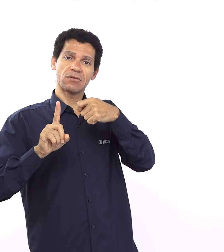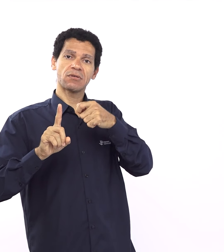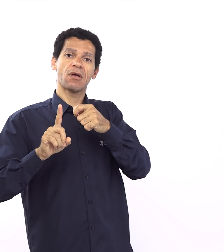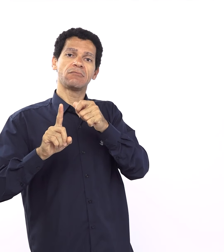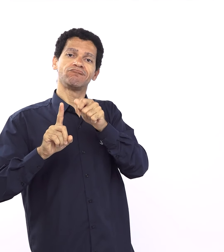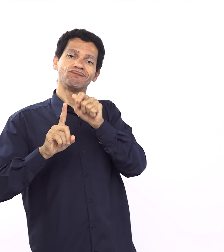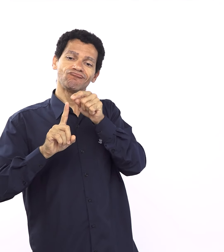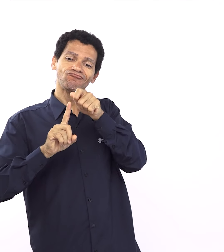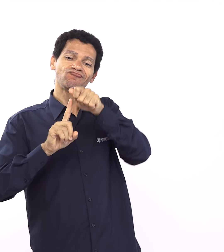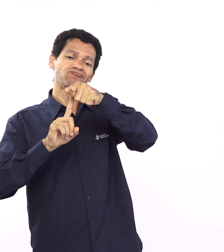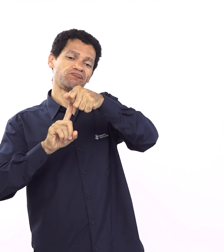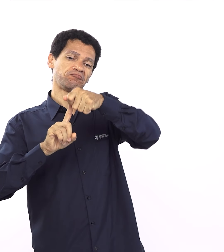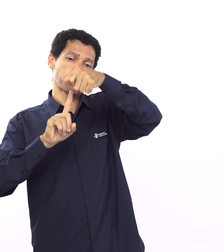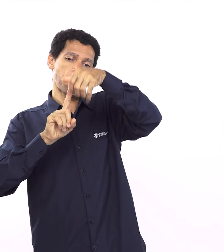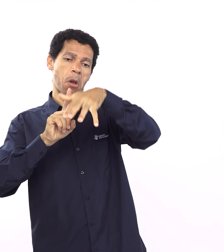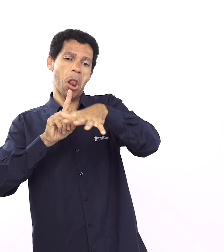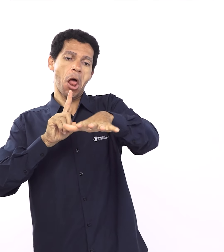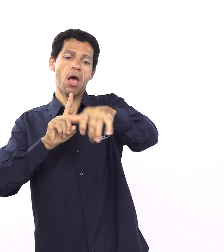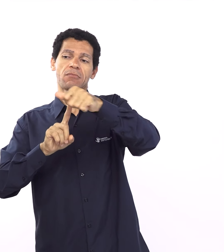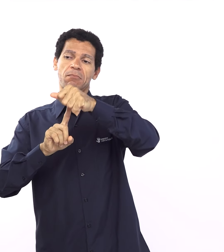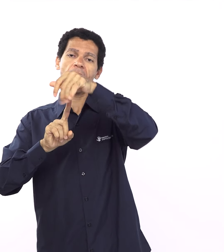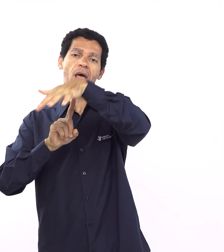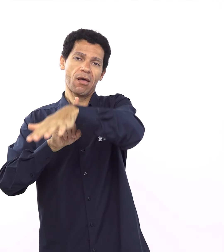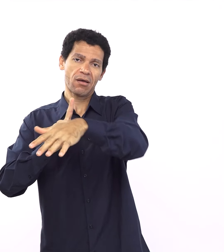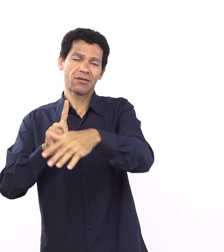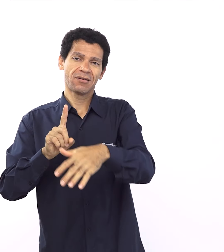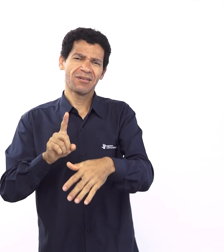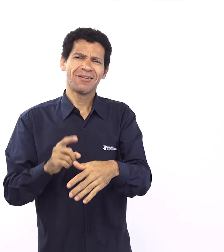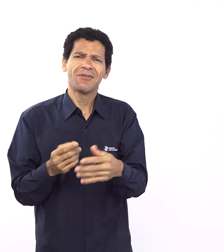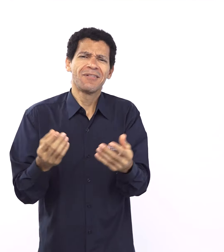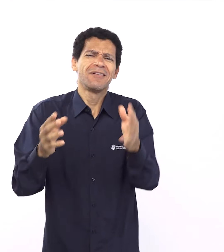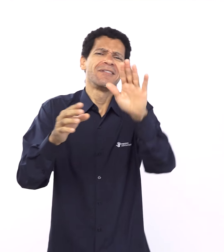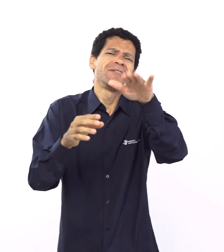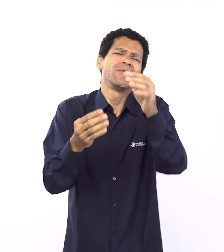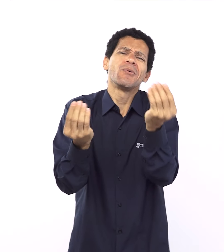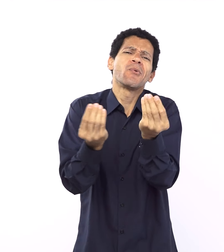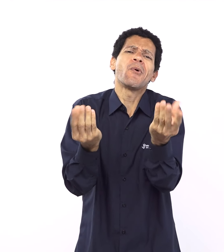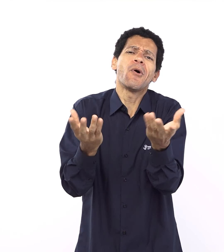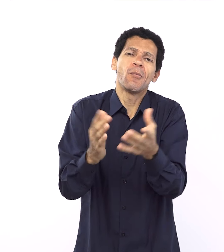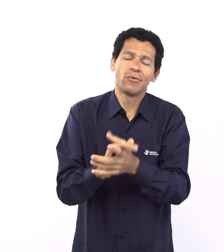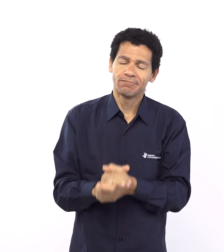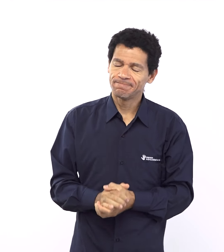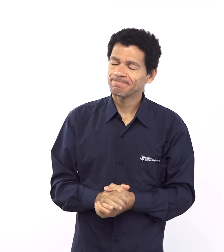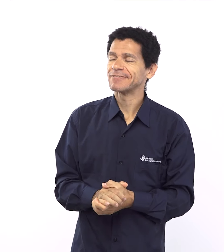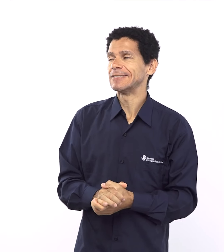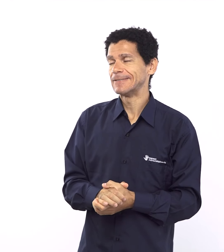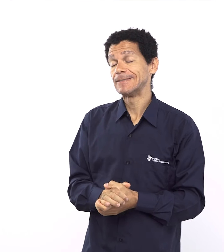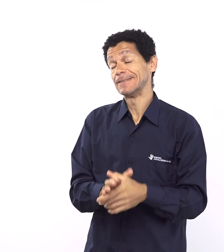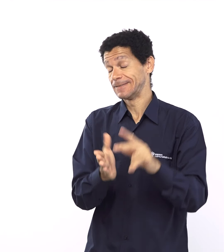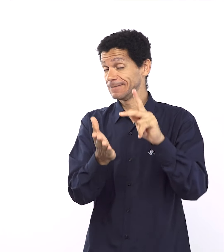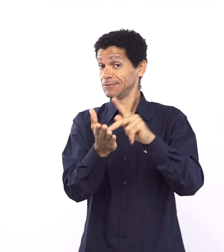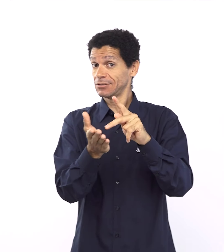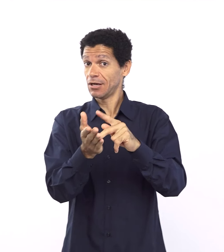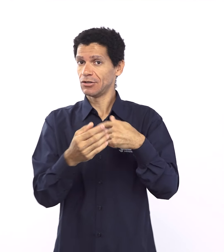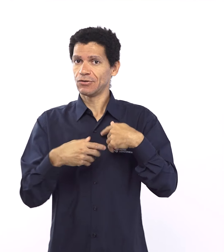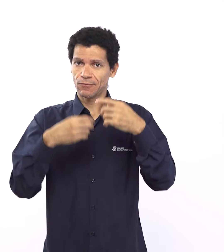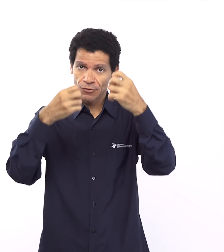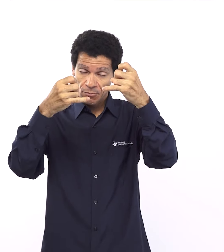uma repetição de um padrão que é muito importante em Gênesis e que vai se estender na Bíblia. Toda separação que Deus faz, ela tem o propósito de